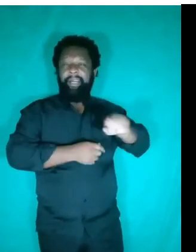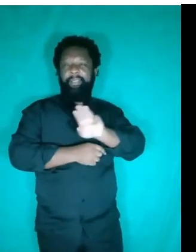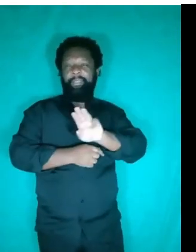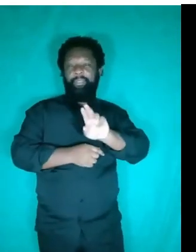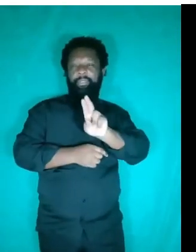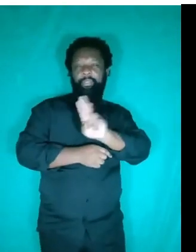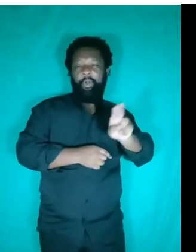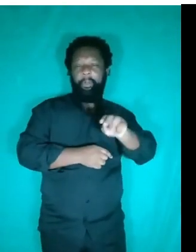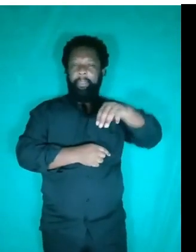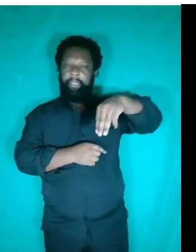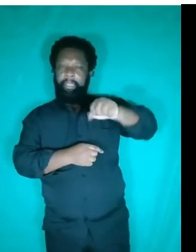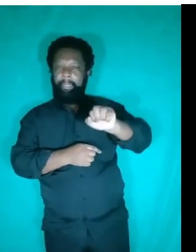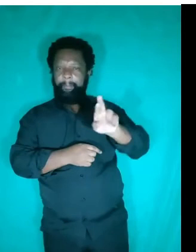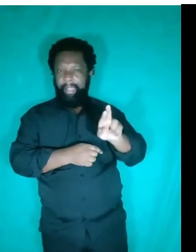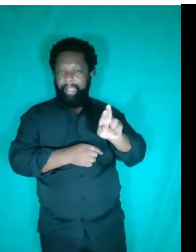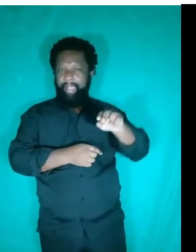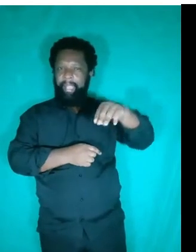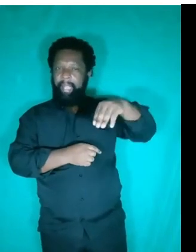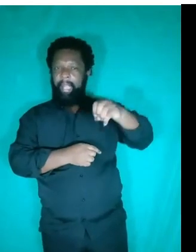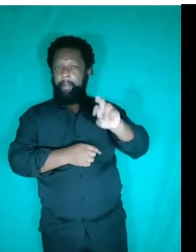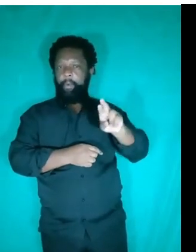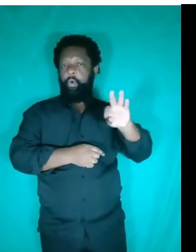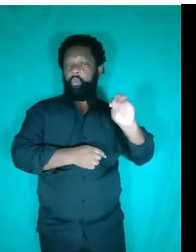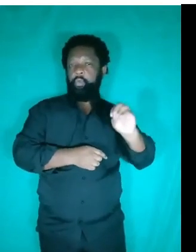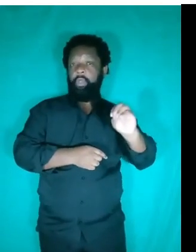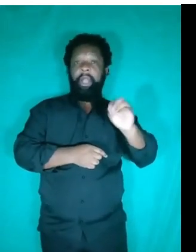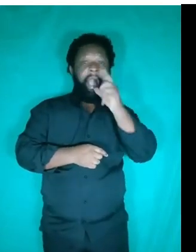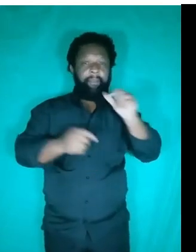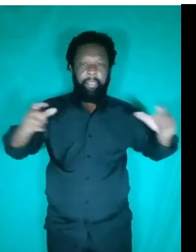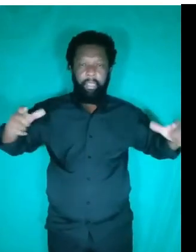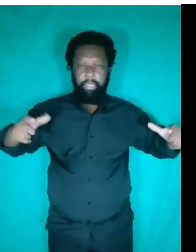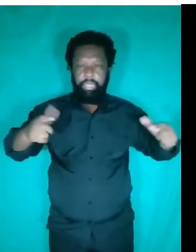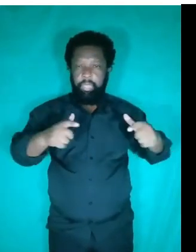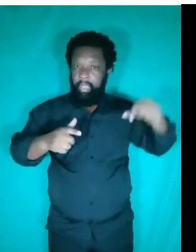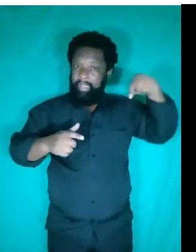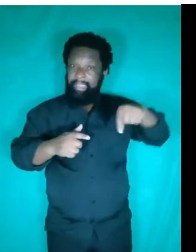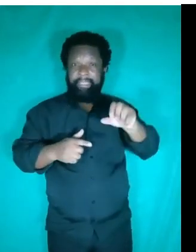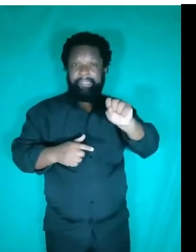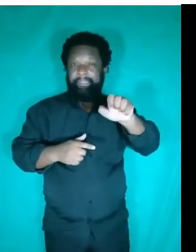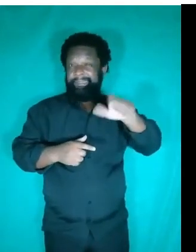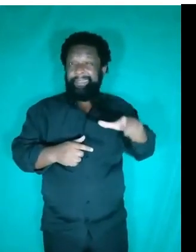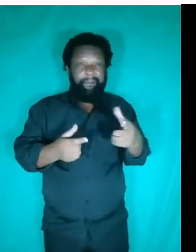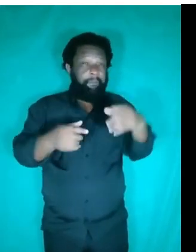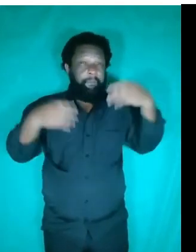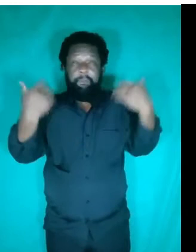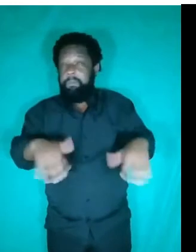Morto é um mar que está se fechando e tem uma elevada concentração de sais. Nesse Mar Morto, o que vocês percebem? As